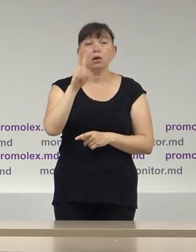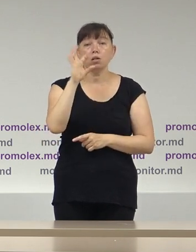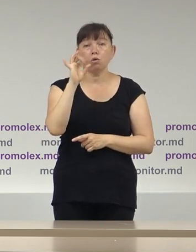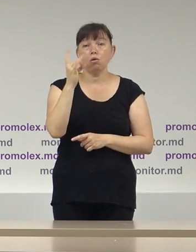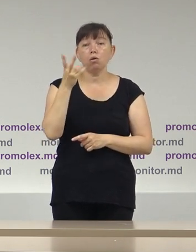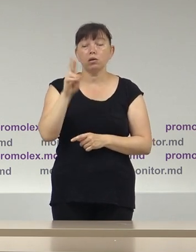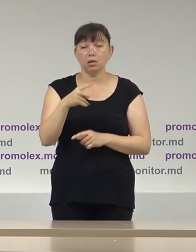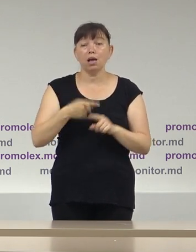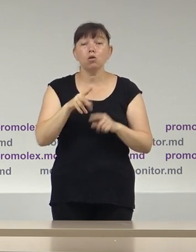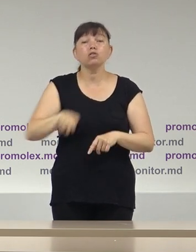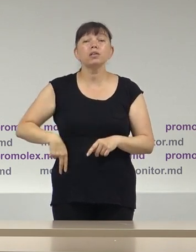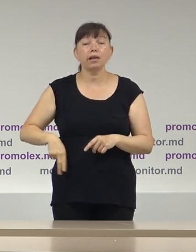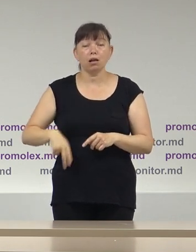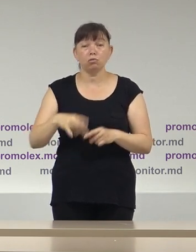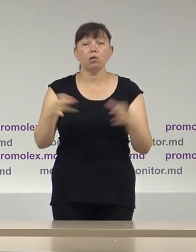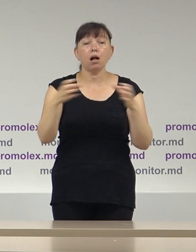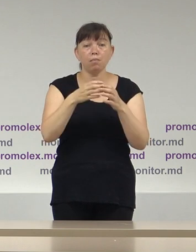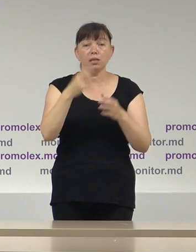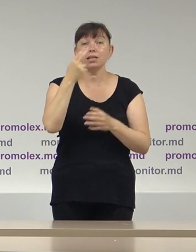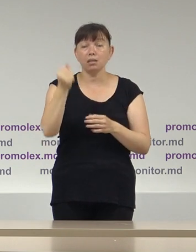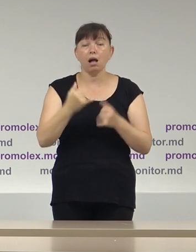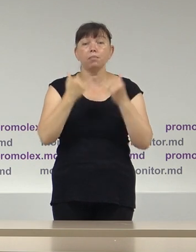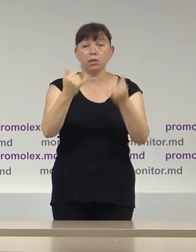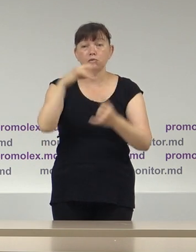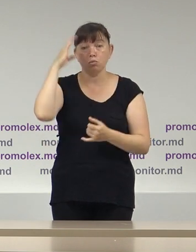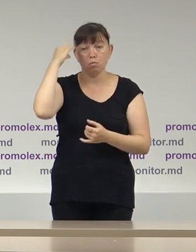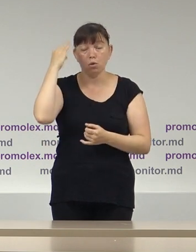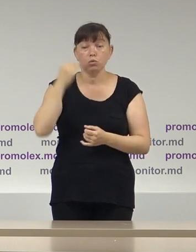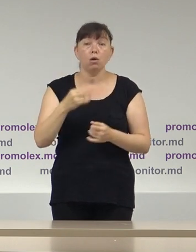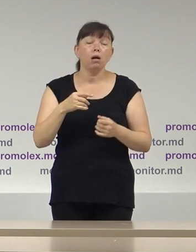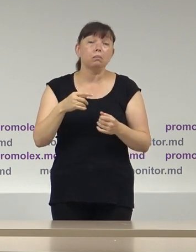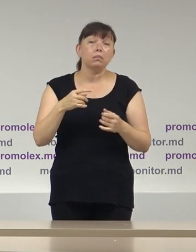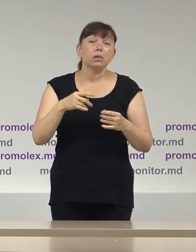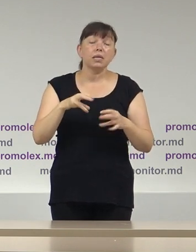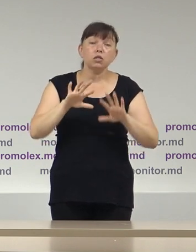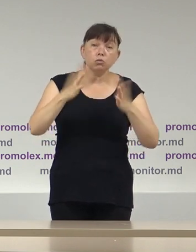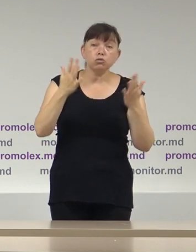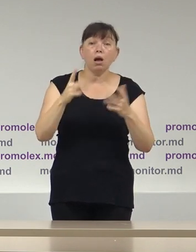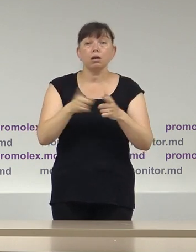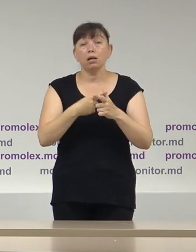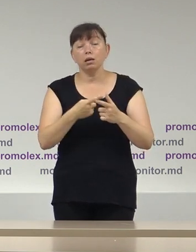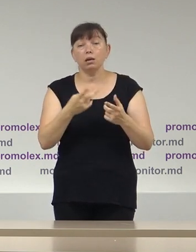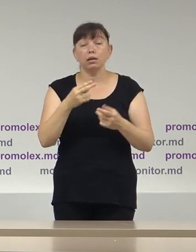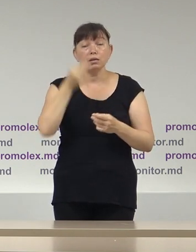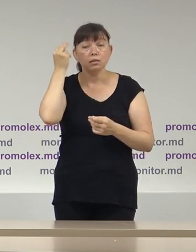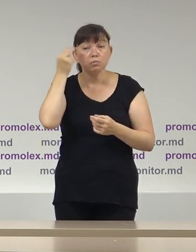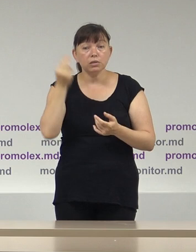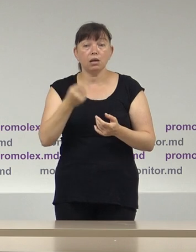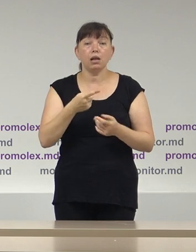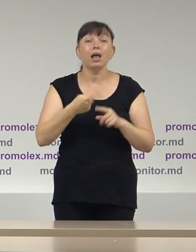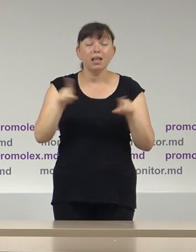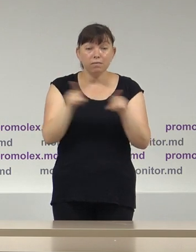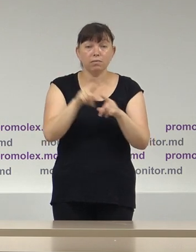directorul echipii Dar pentru Moldova. Interesant sau întâmplător sau nu, o persoană cu același nume și prenume, Mihail Cornea,